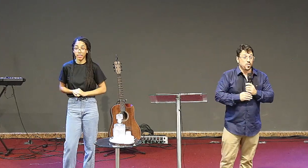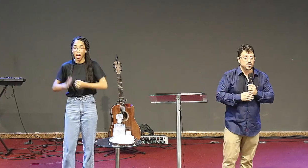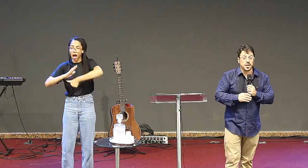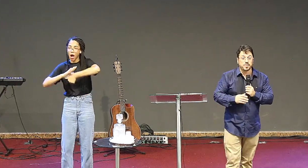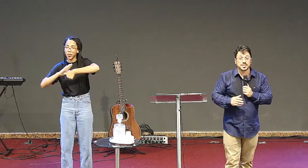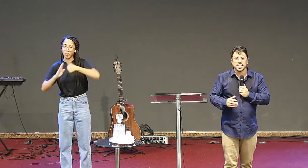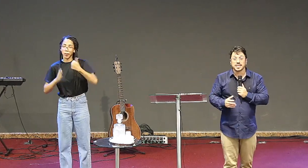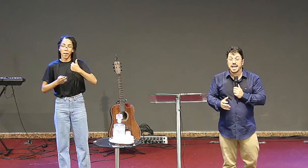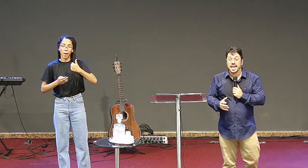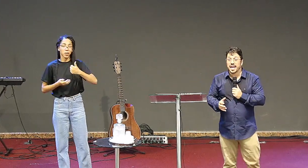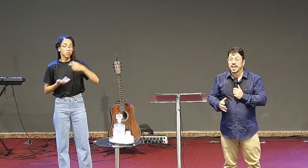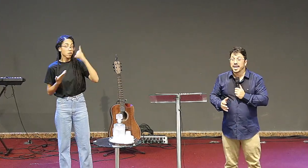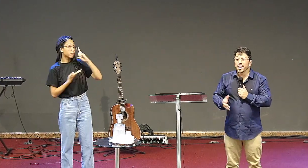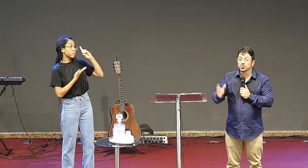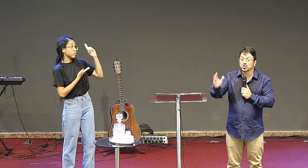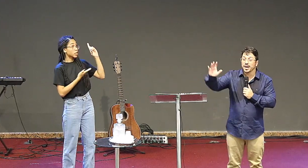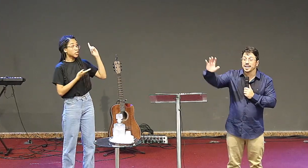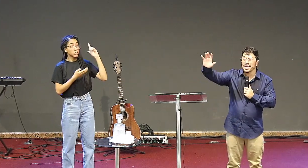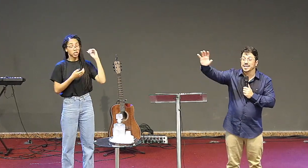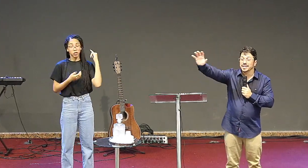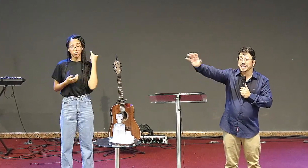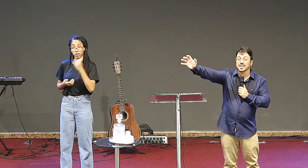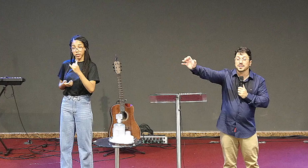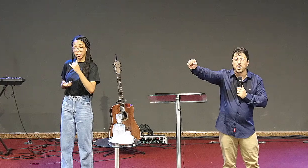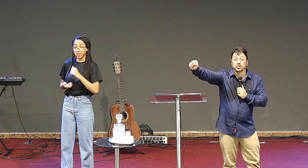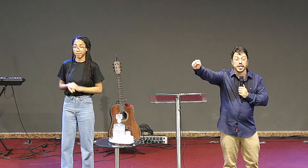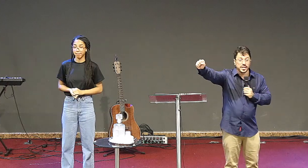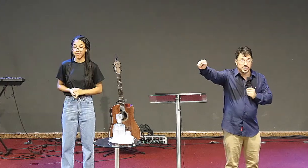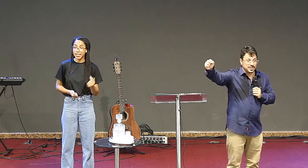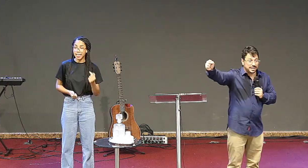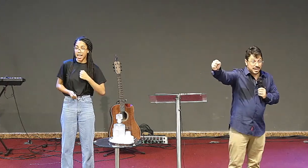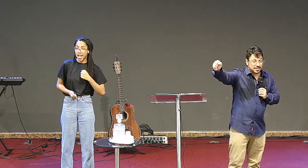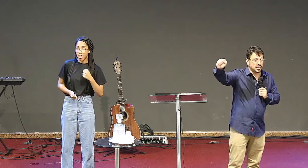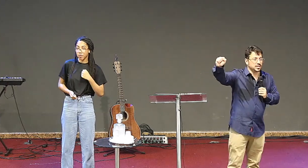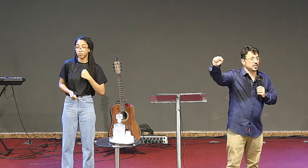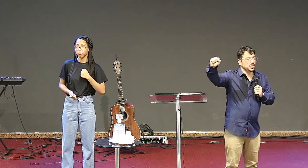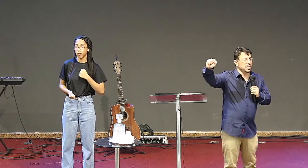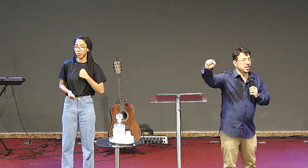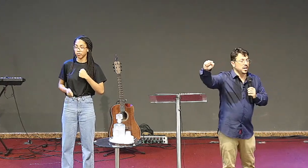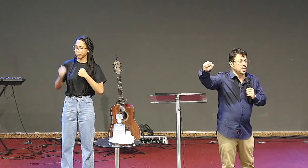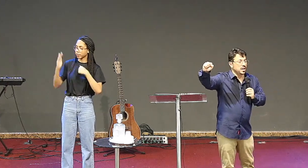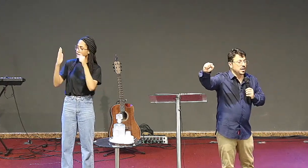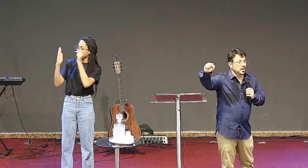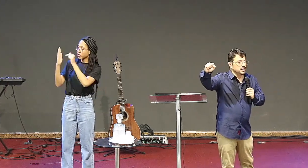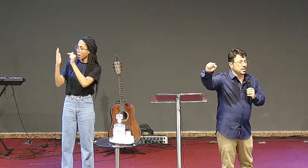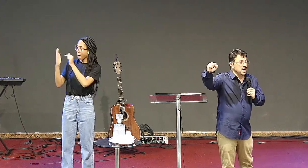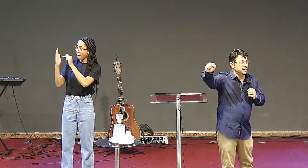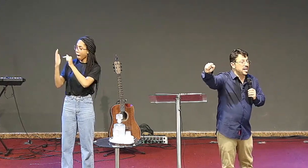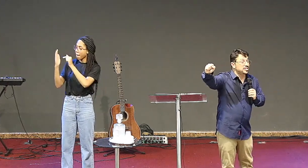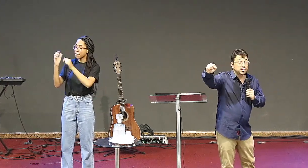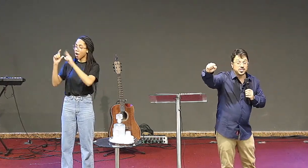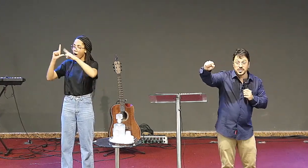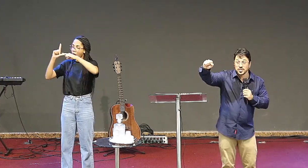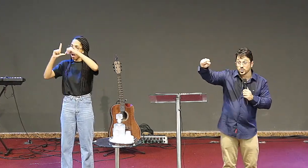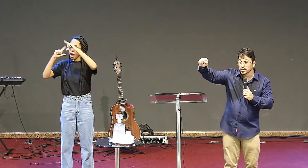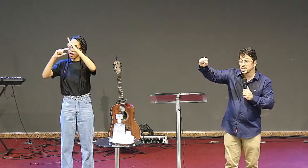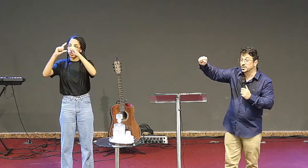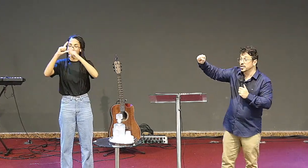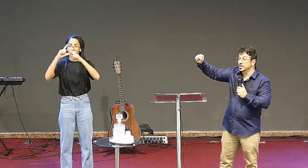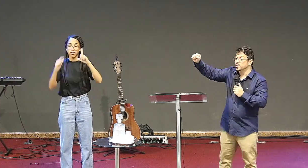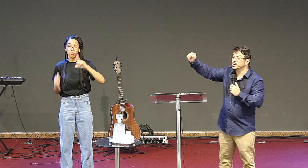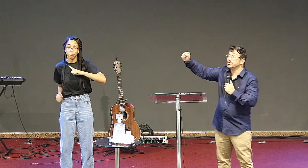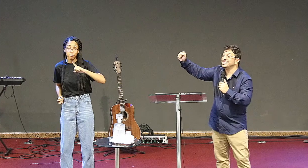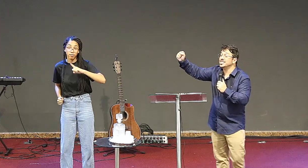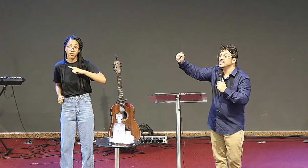se apresenta é, eu sou aquele que tem na mão direita, na destra, as sete estrelas, ou